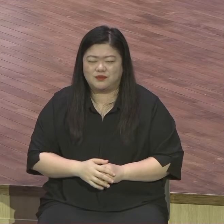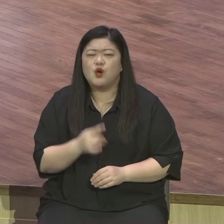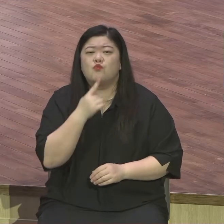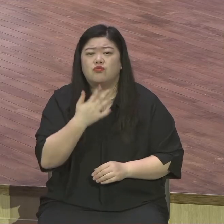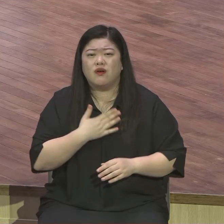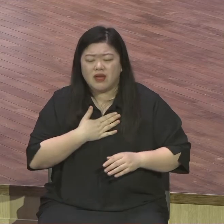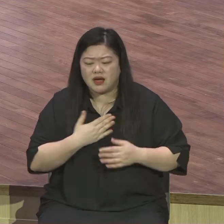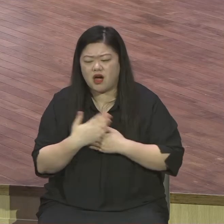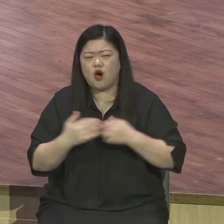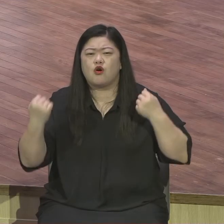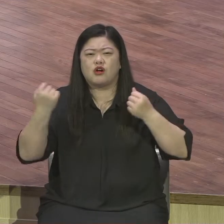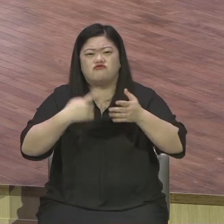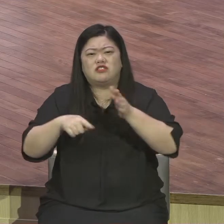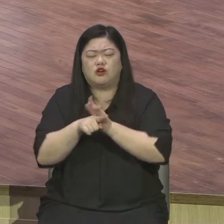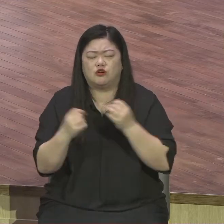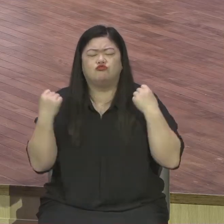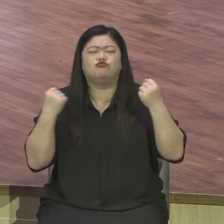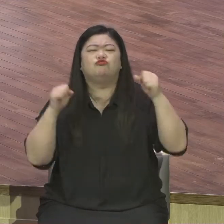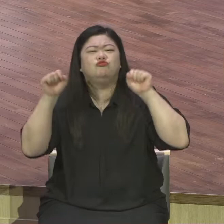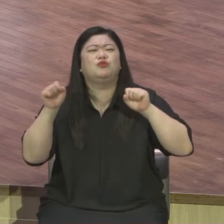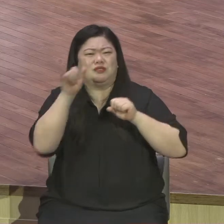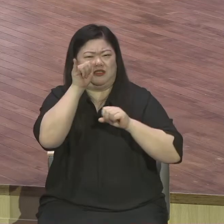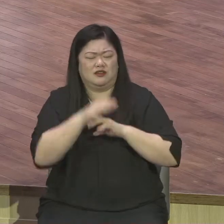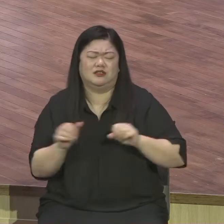그렇게 하나님이 축복해주셔서